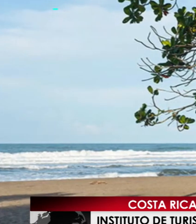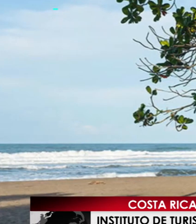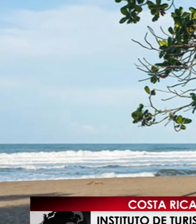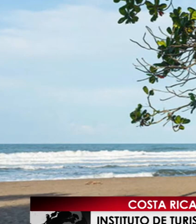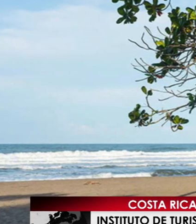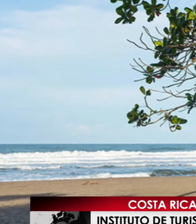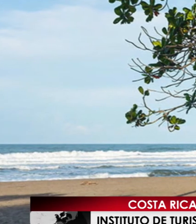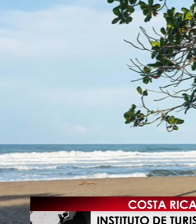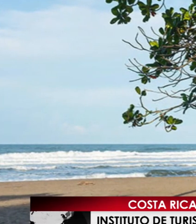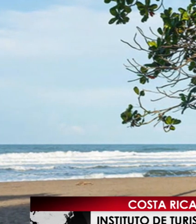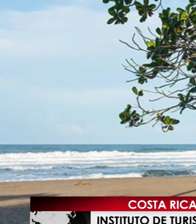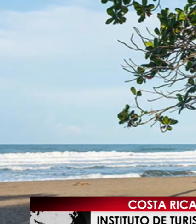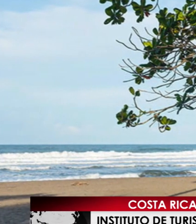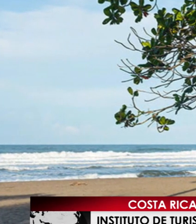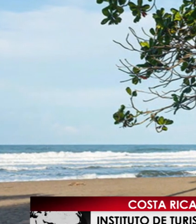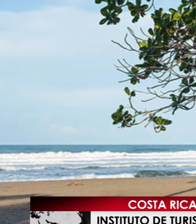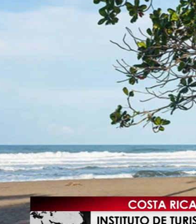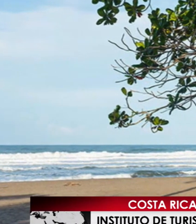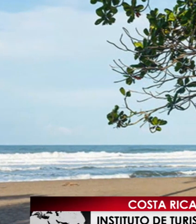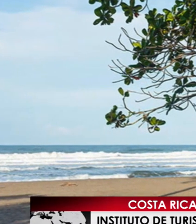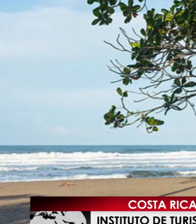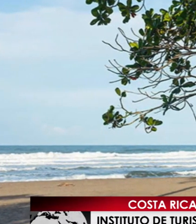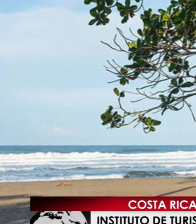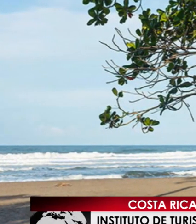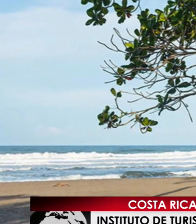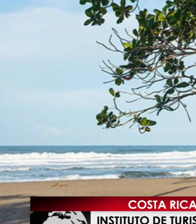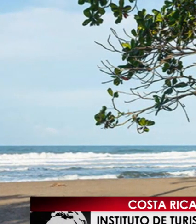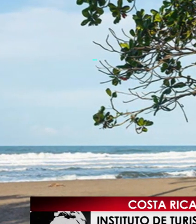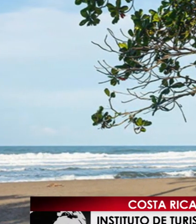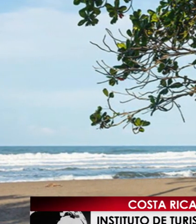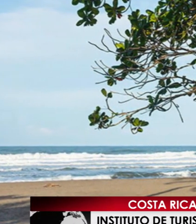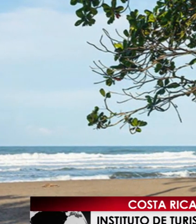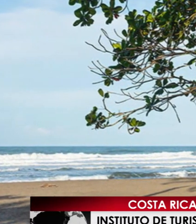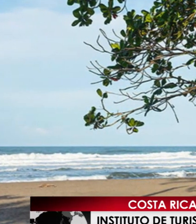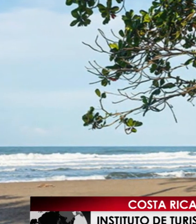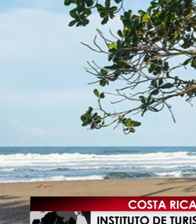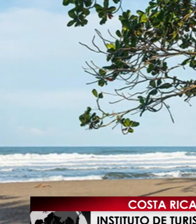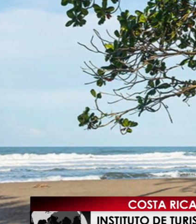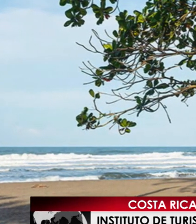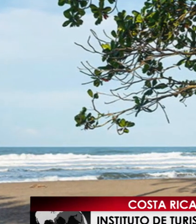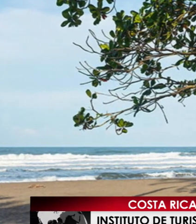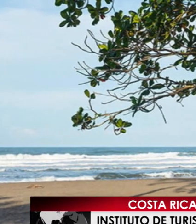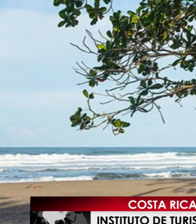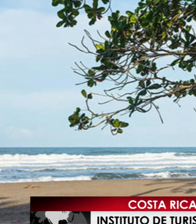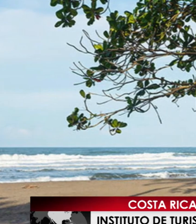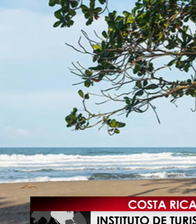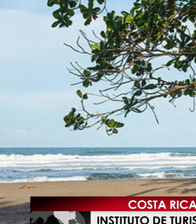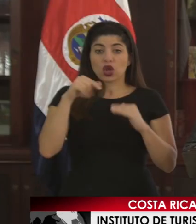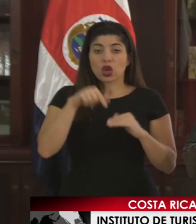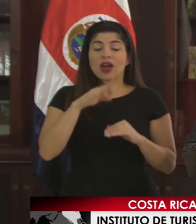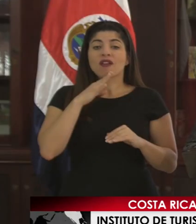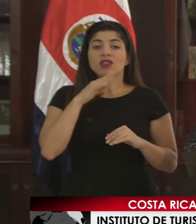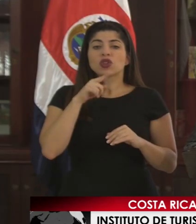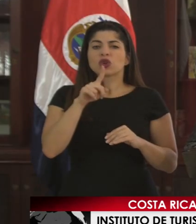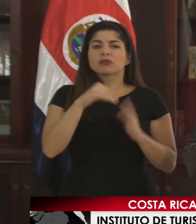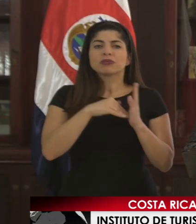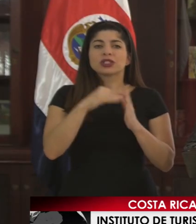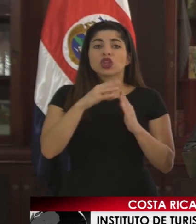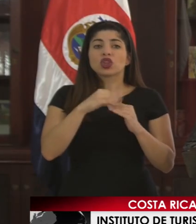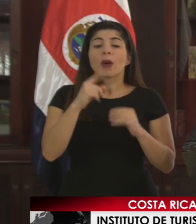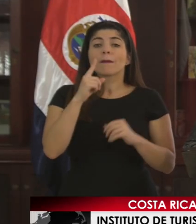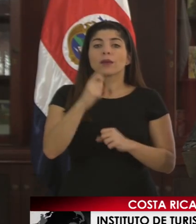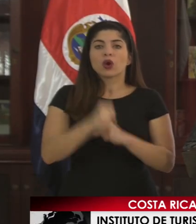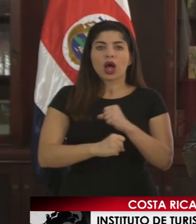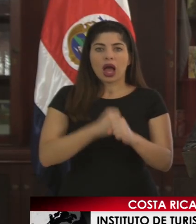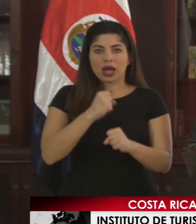las medidas que tiene que tomar. Y tal vez una aclaración importante, el millón de dólares que estamos hablando es un millón de dólares por año,